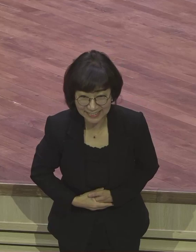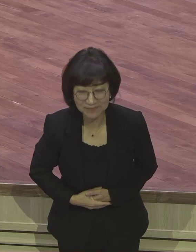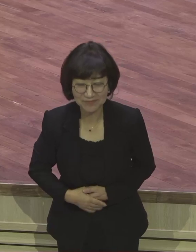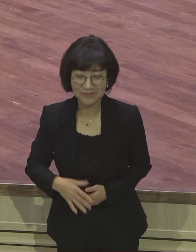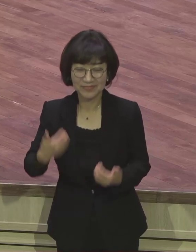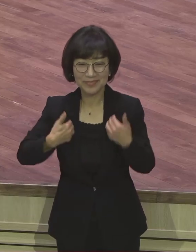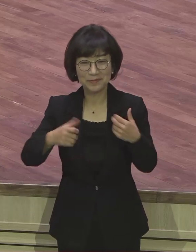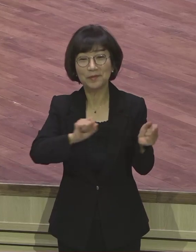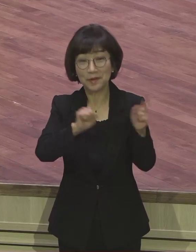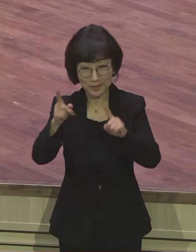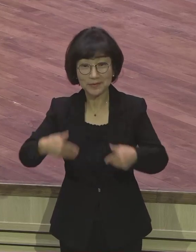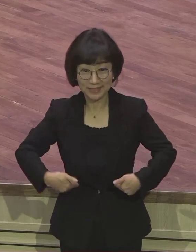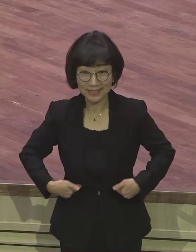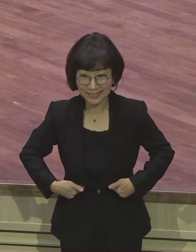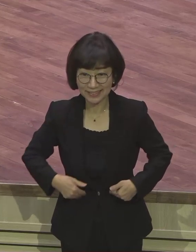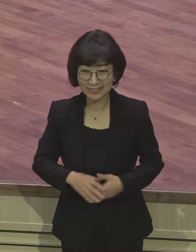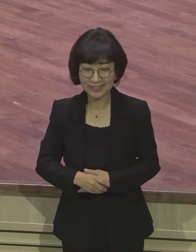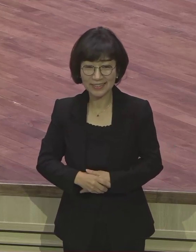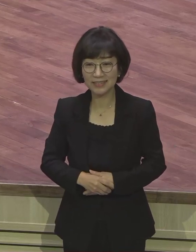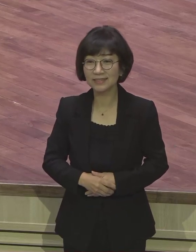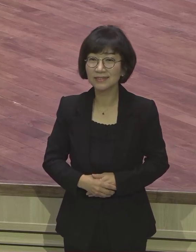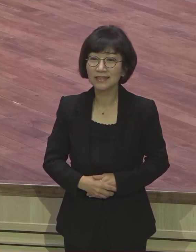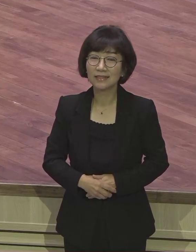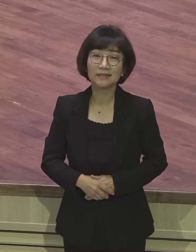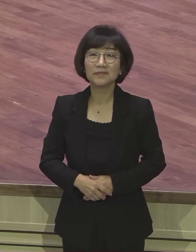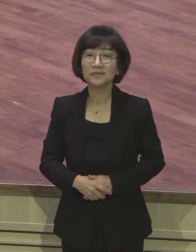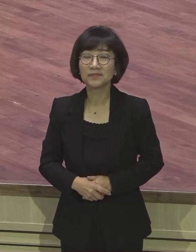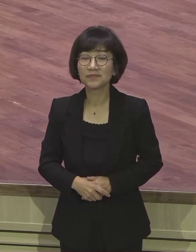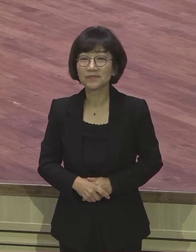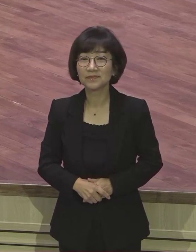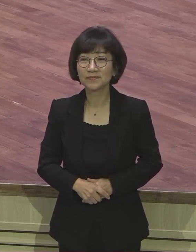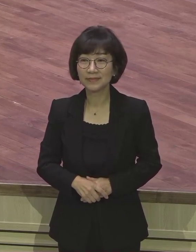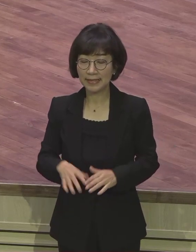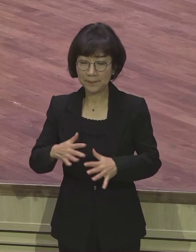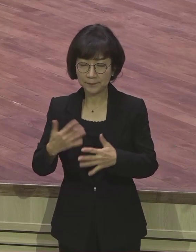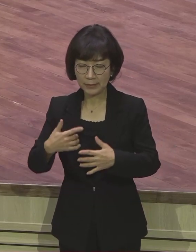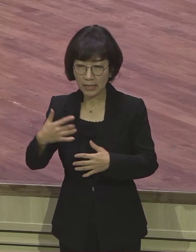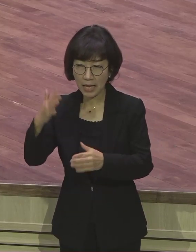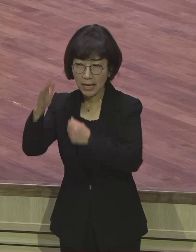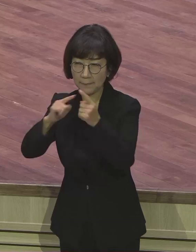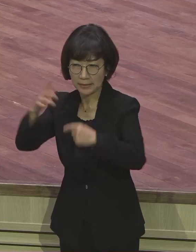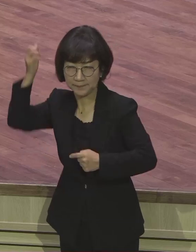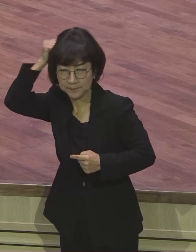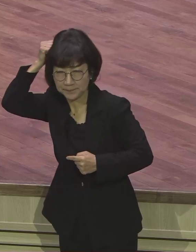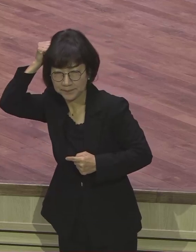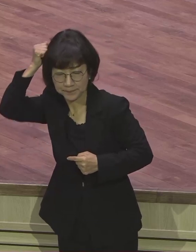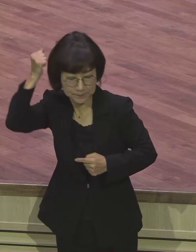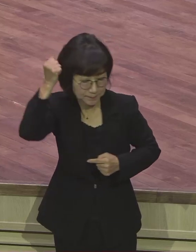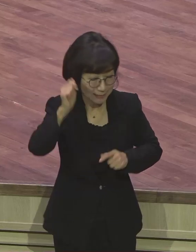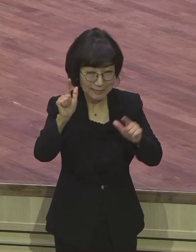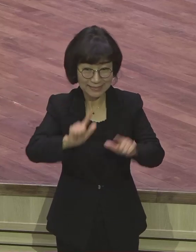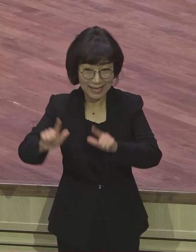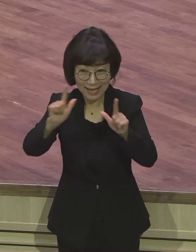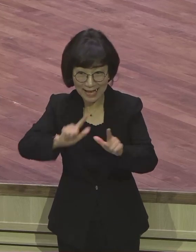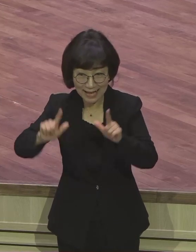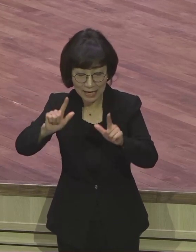이런 영적인 인식을 가지고 살았던 분들은 문제와 사건 앞에서 그렇게